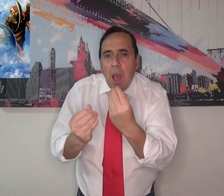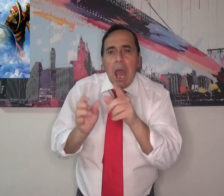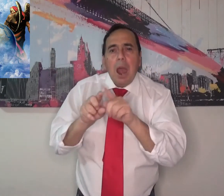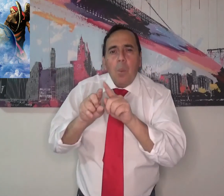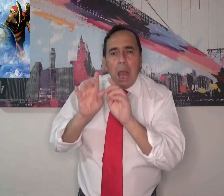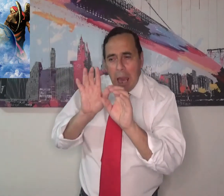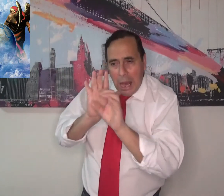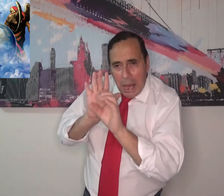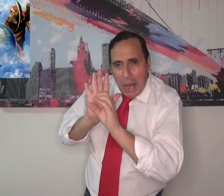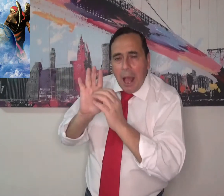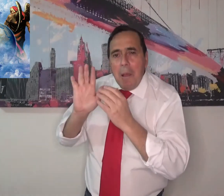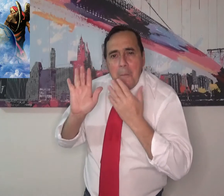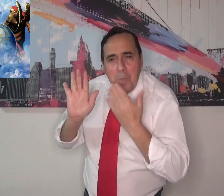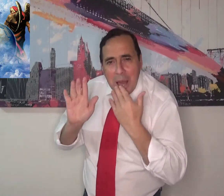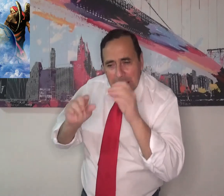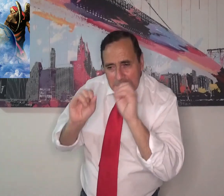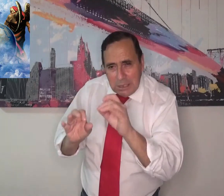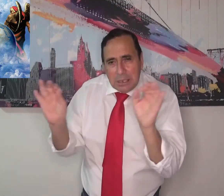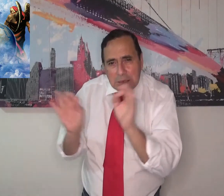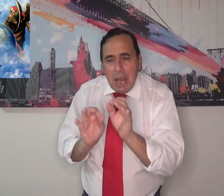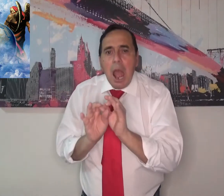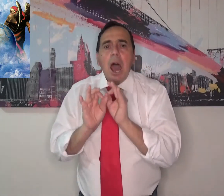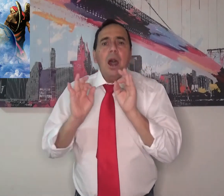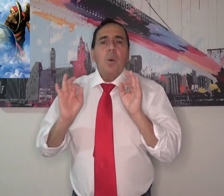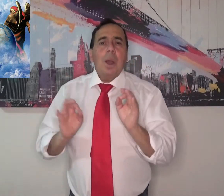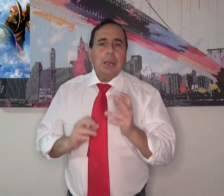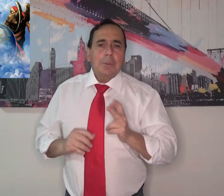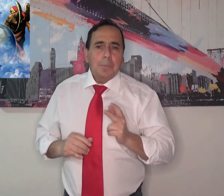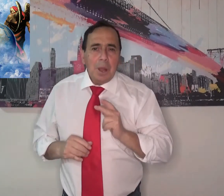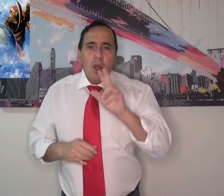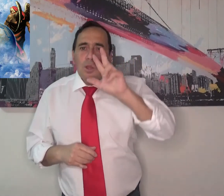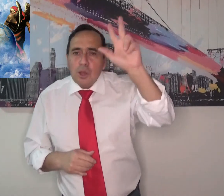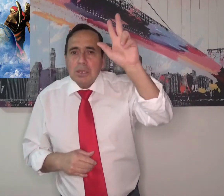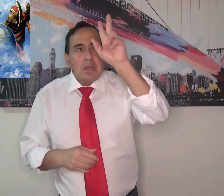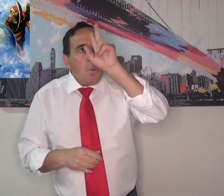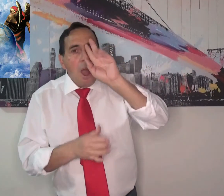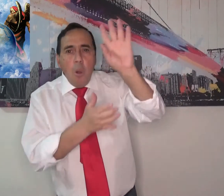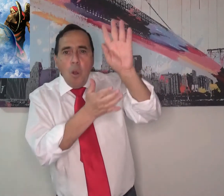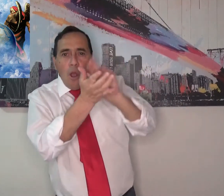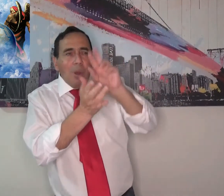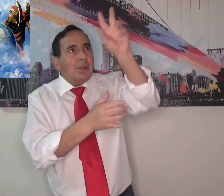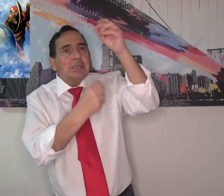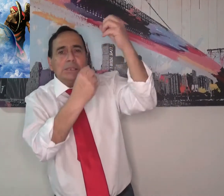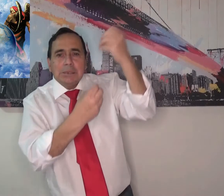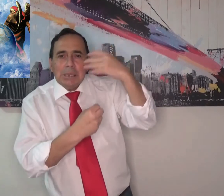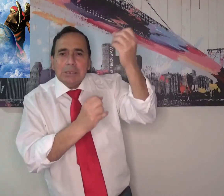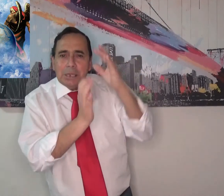Pero Dios también está con más poder llamándote, mostrándote el evangelio, diciéndote, tú